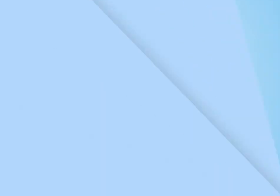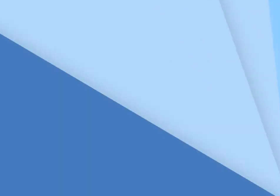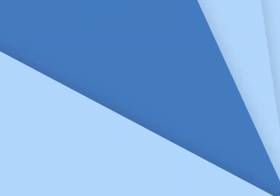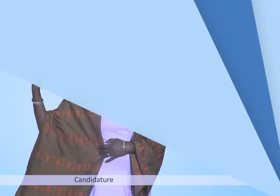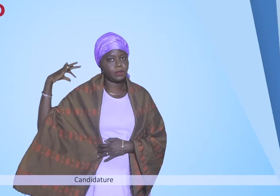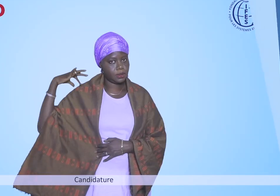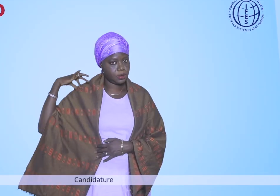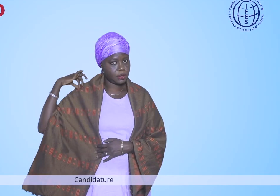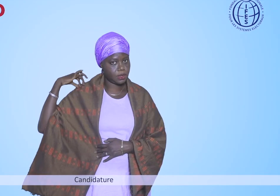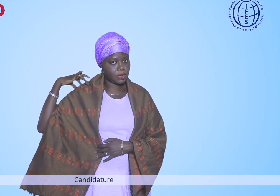Candidature